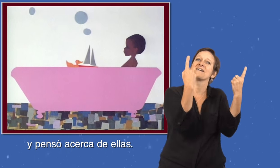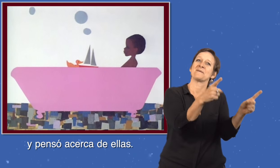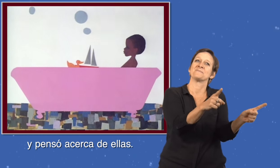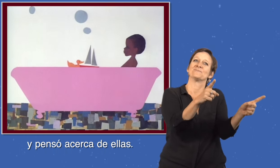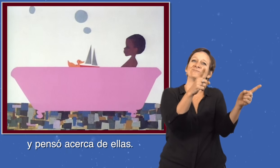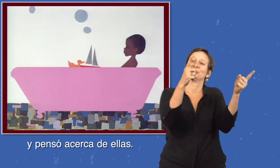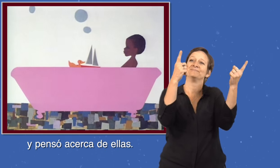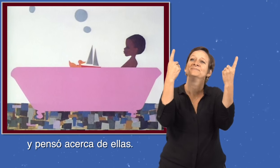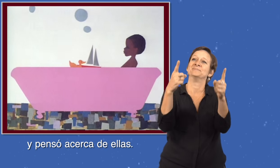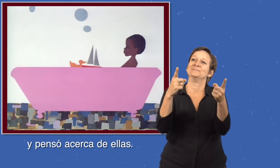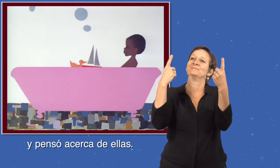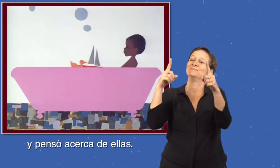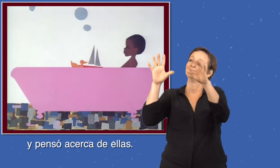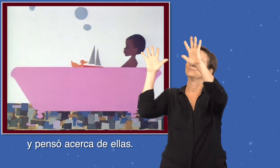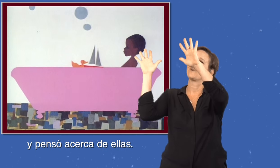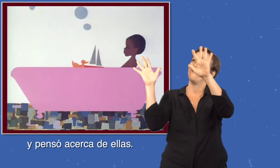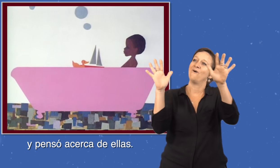pensó acerca de ellas.